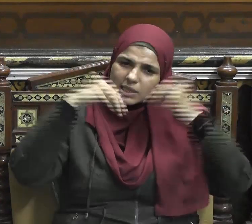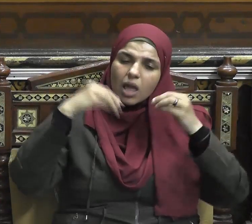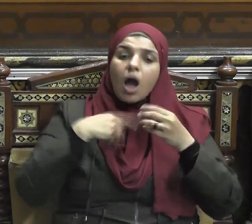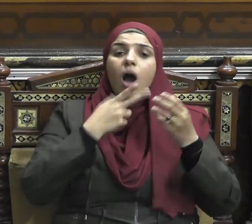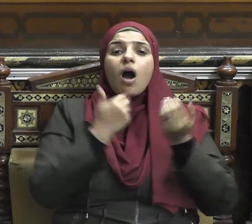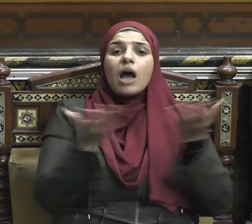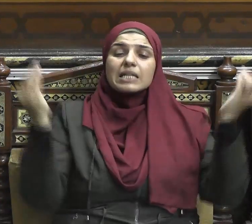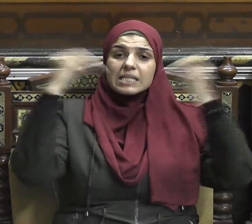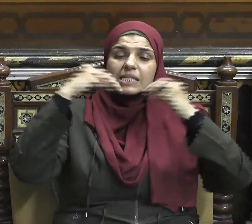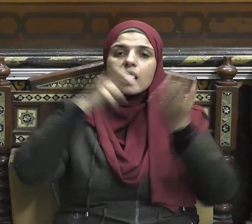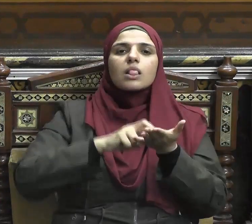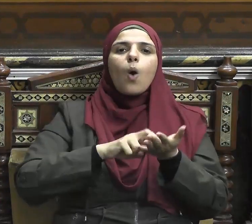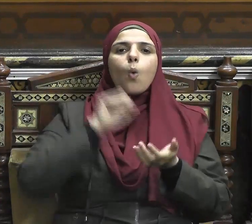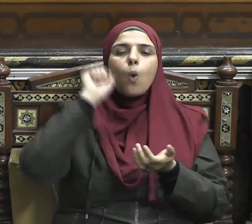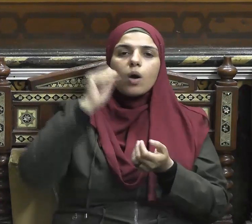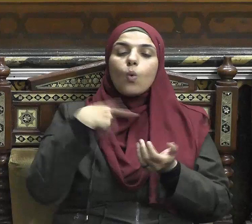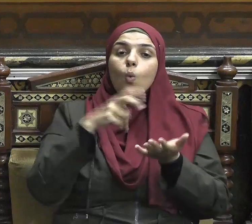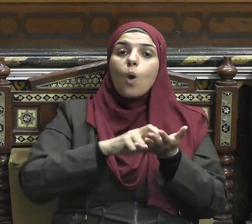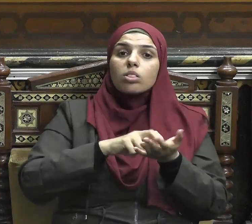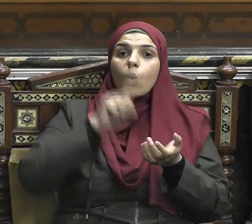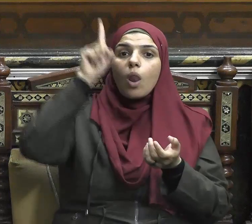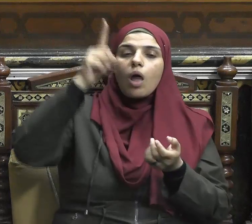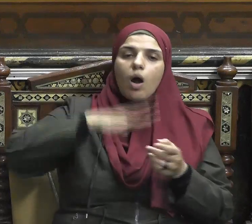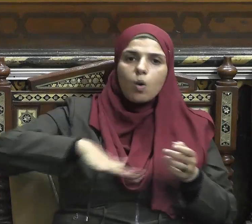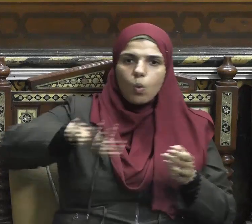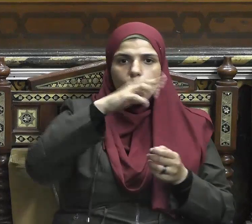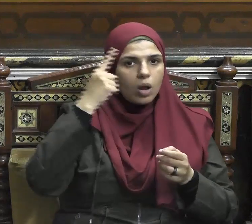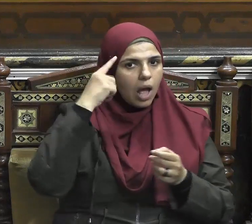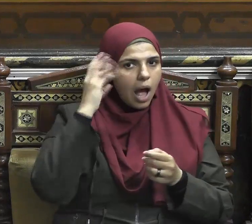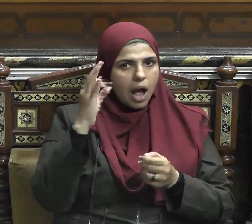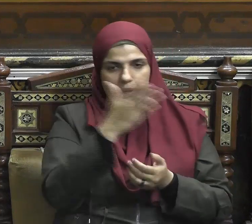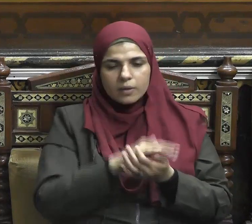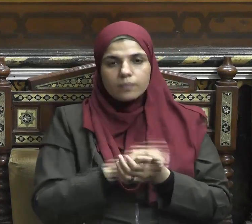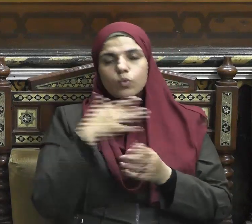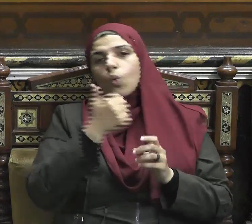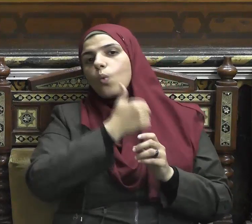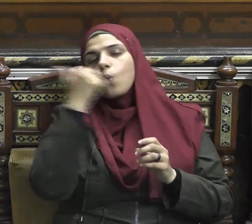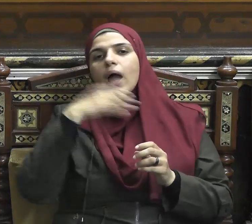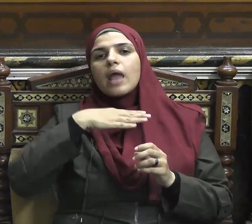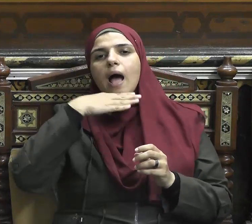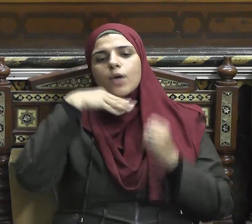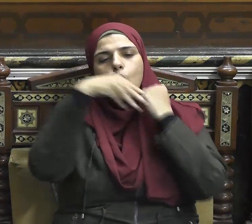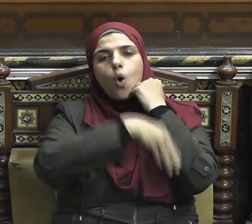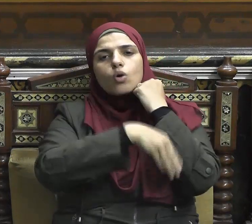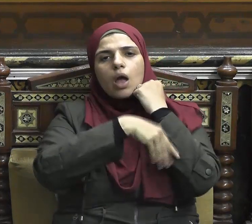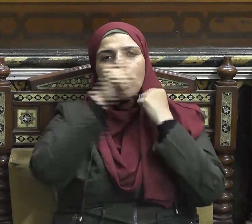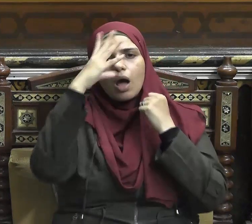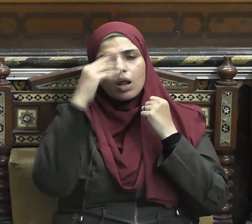تعالى الحج أشهر معلومات فمن فرض فيهن الحج فلا رفث